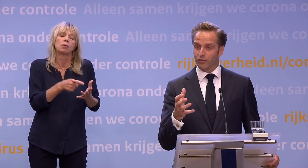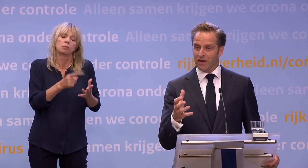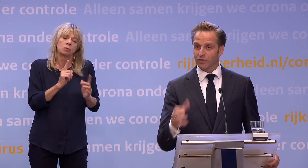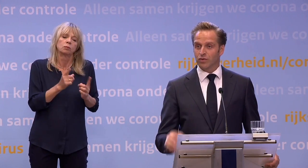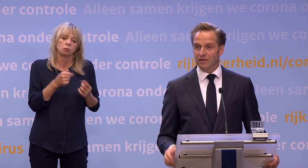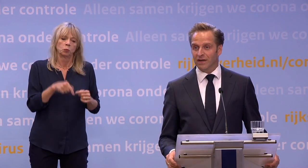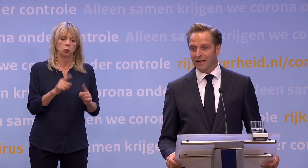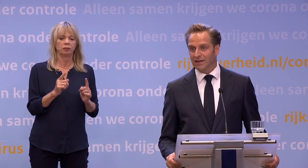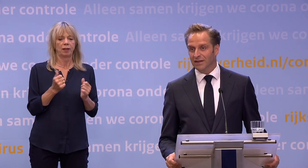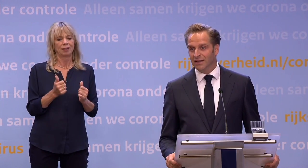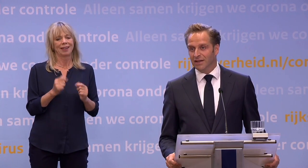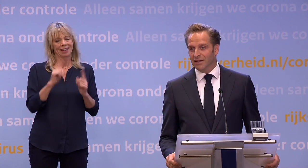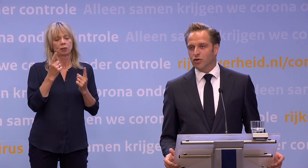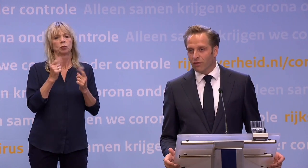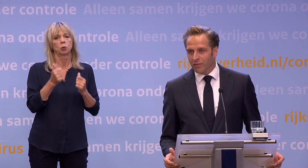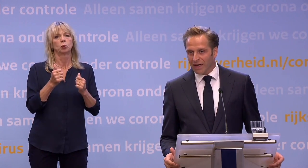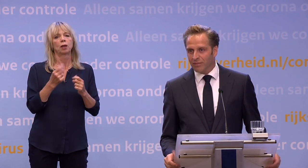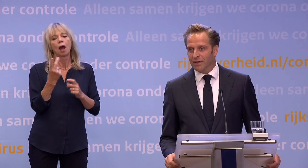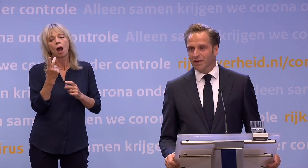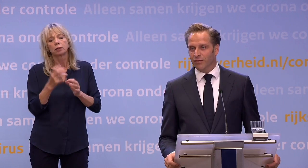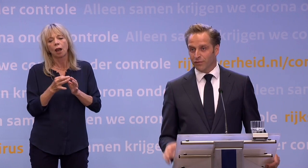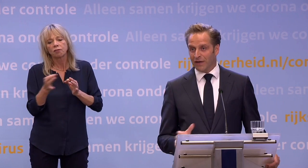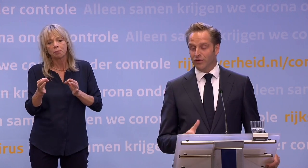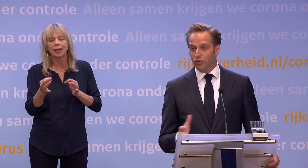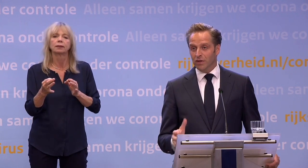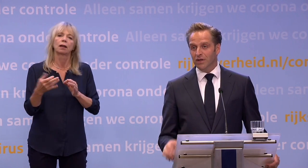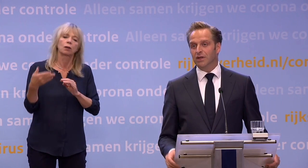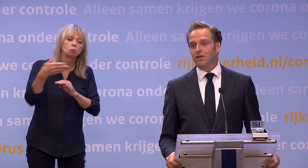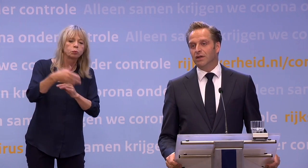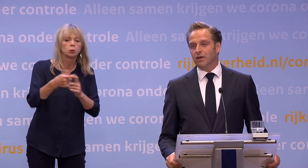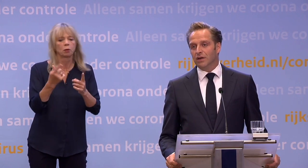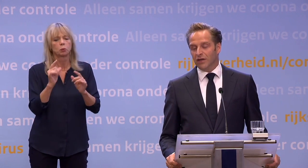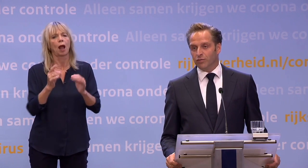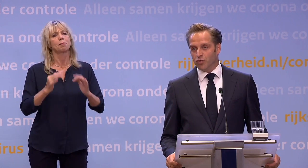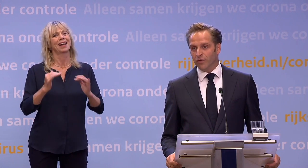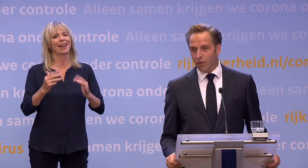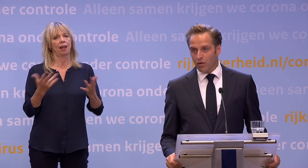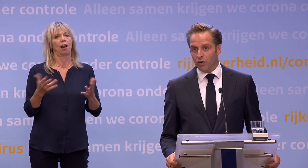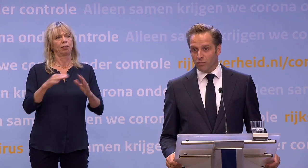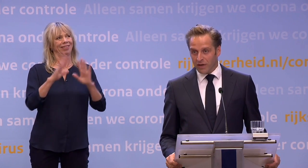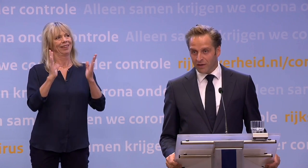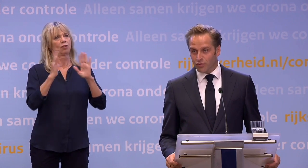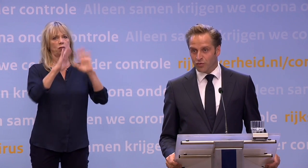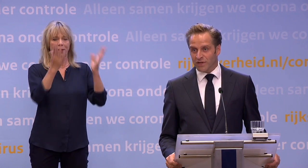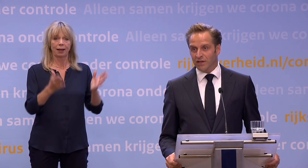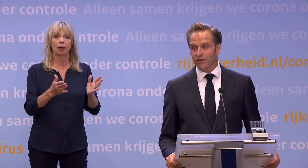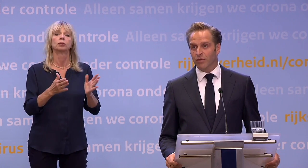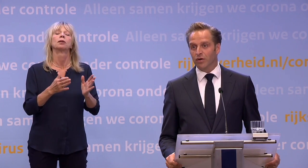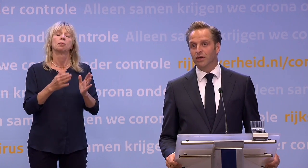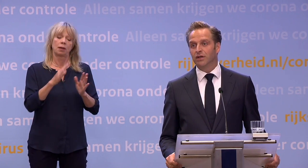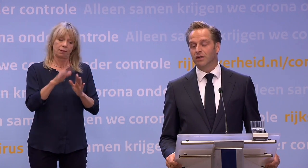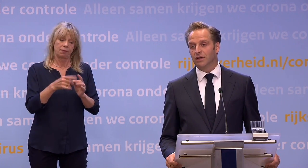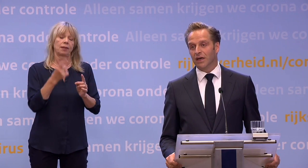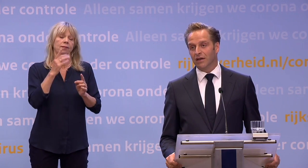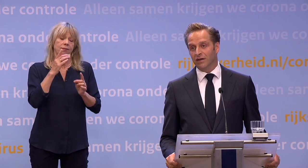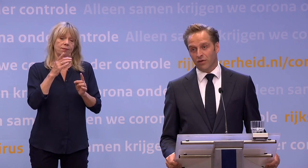op anderhalve meter goed in te regelen. Dat is ook wel weer begrijpelijk. Maar vanaf 15 juni is bezoek weer mogelijk. Ook meerdere bezoekers zijn dan weer